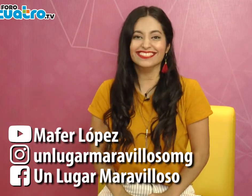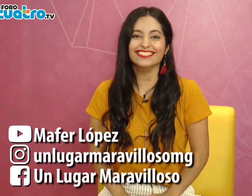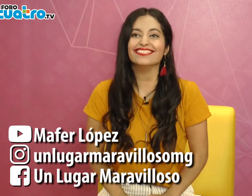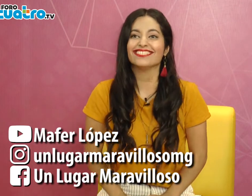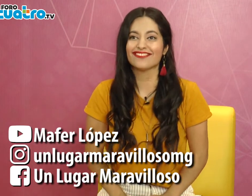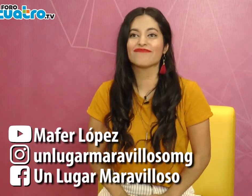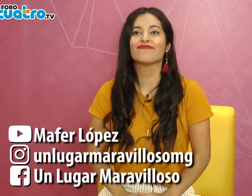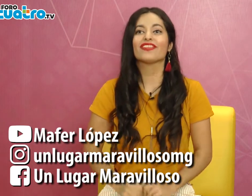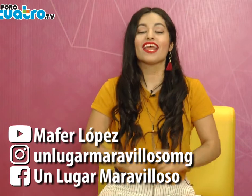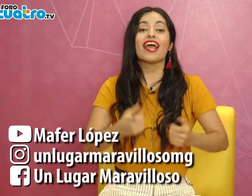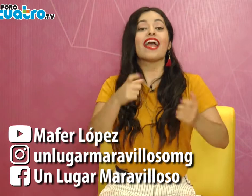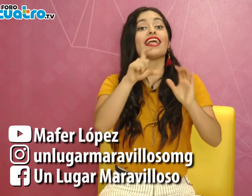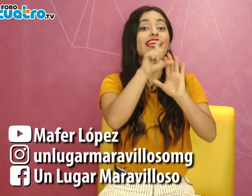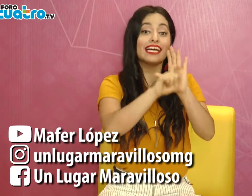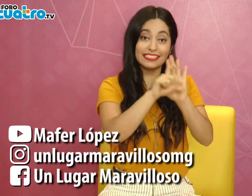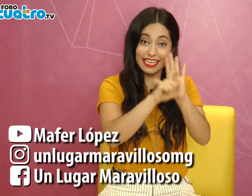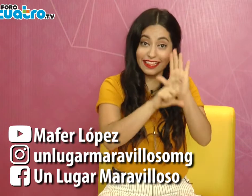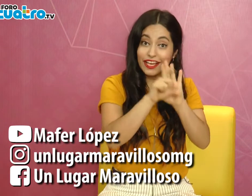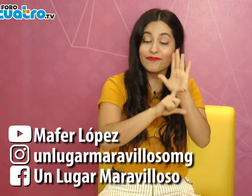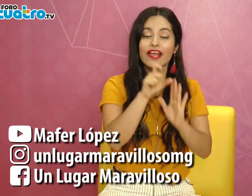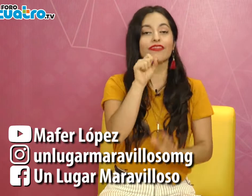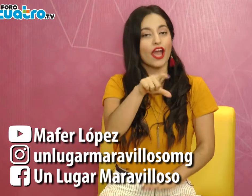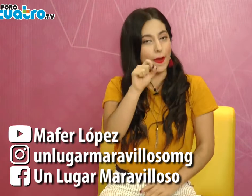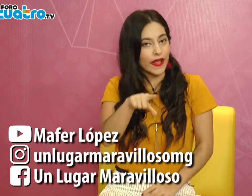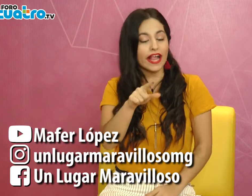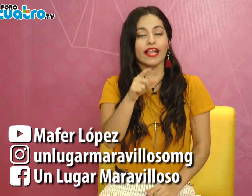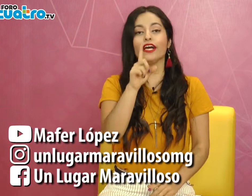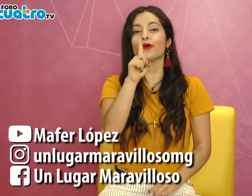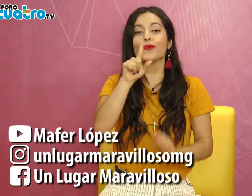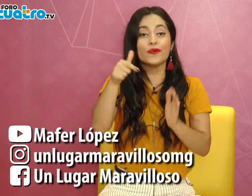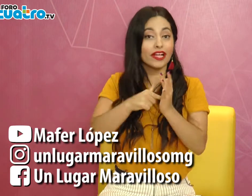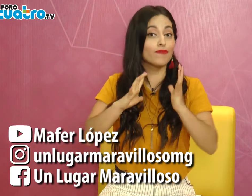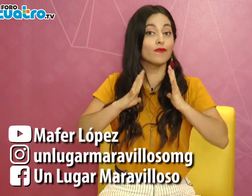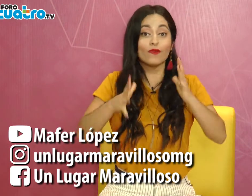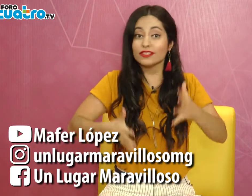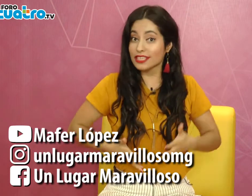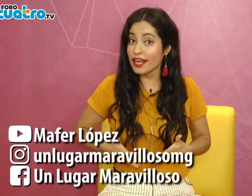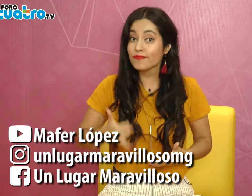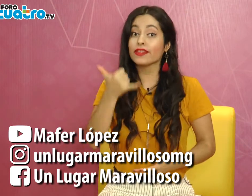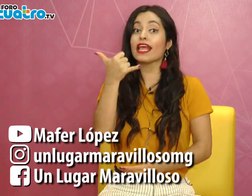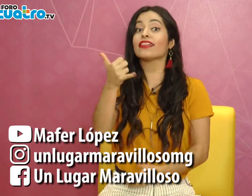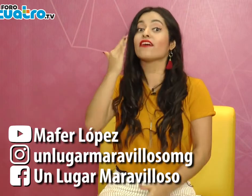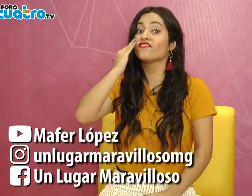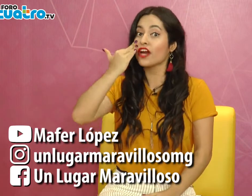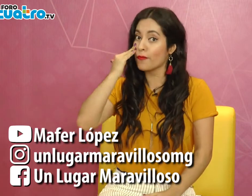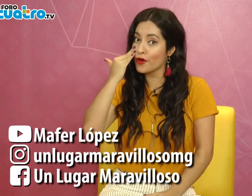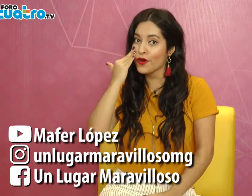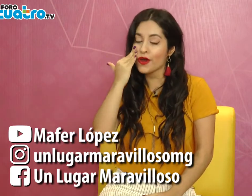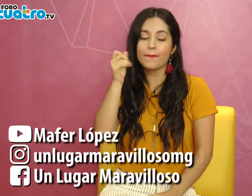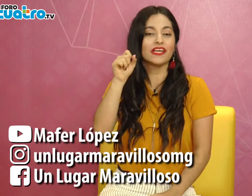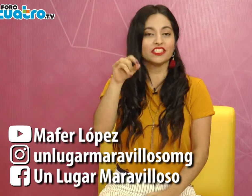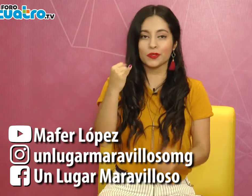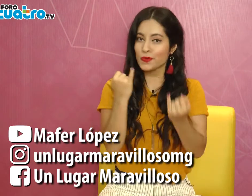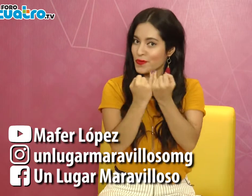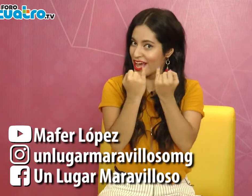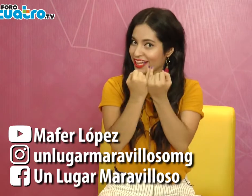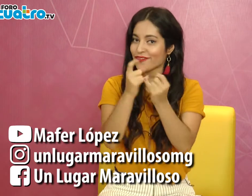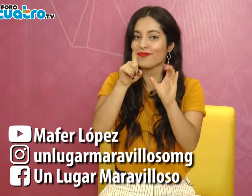comunión. Mi Instagram está como un lugar maravilloso al igual que mi Facebook.